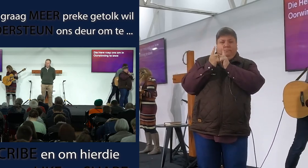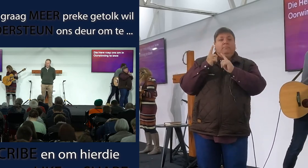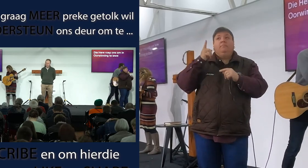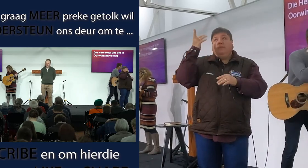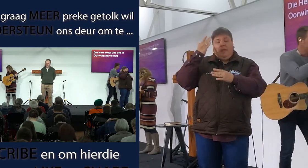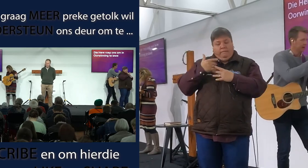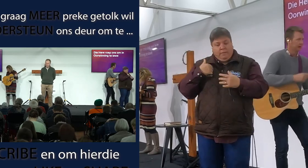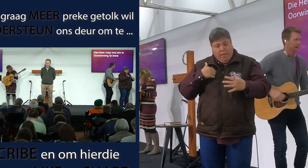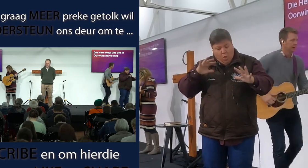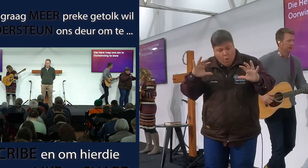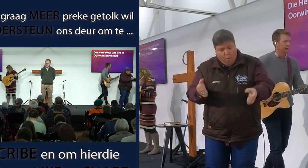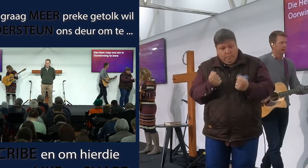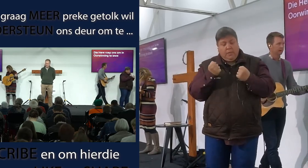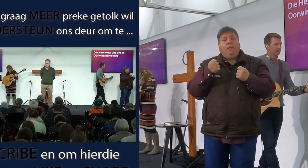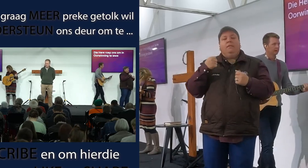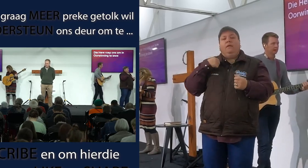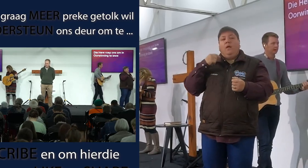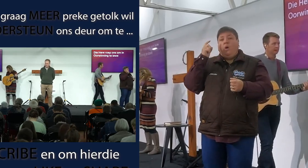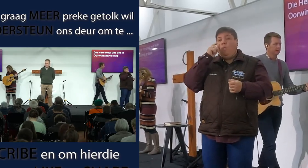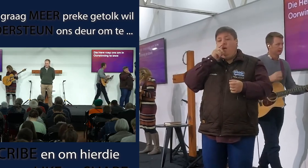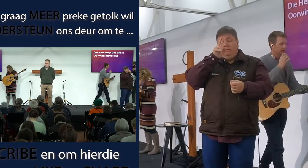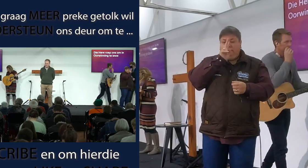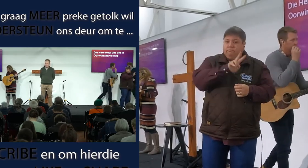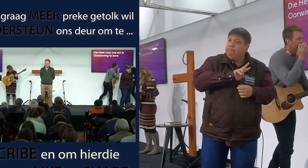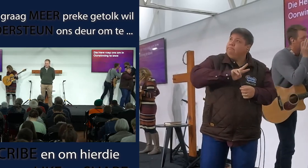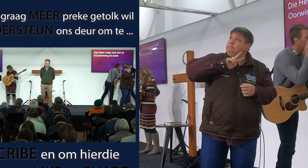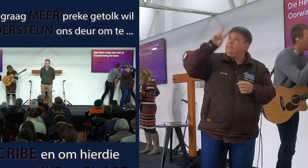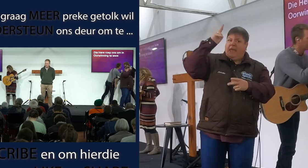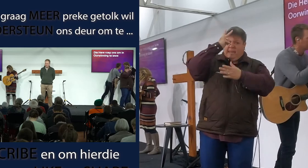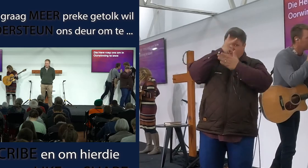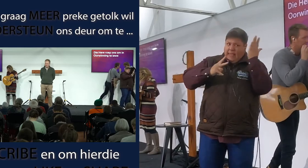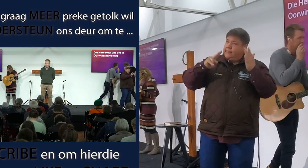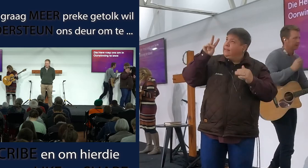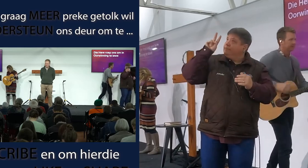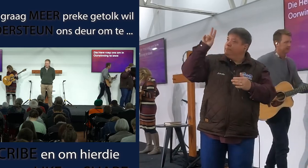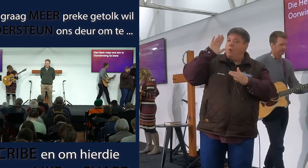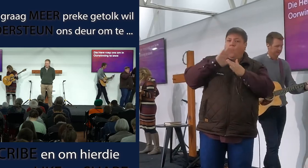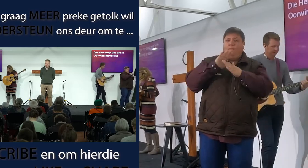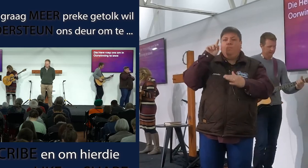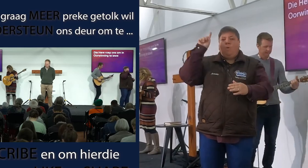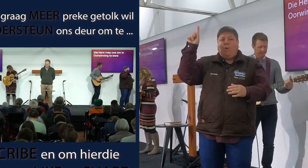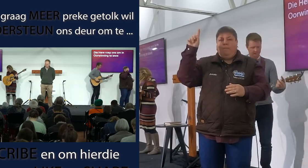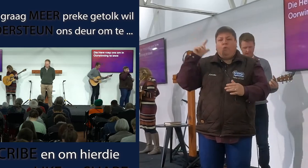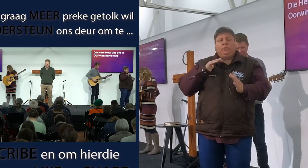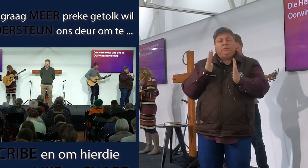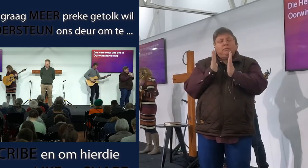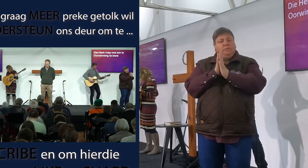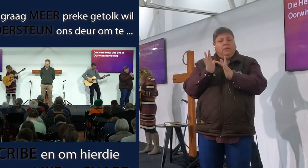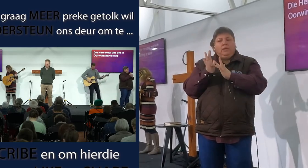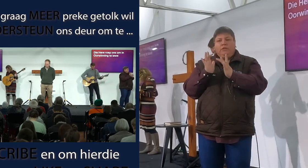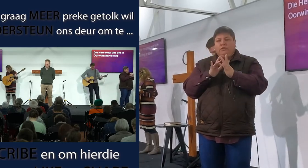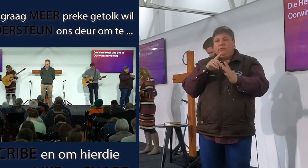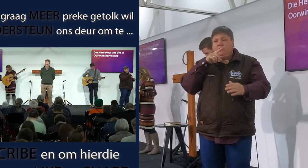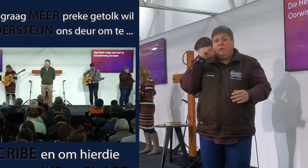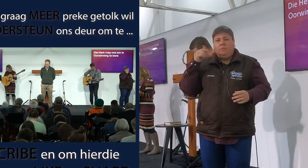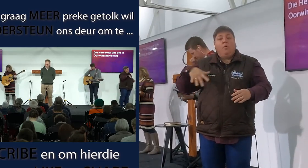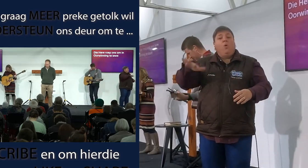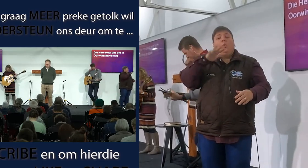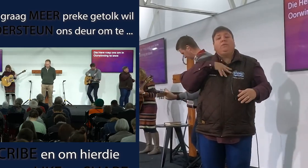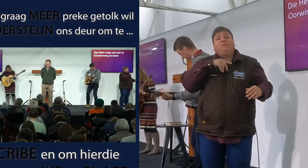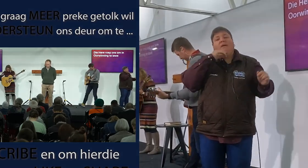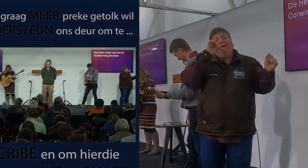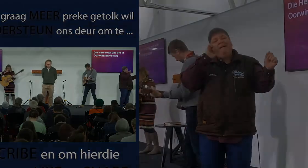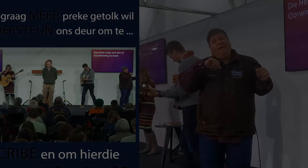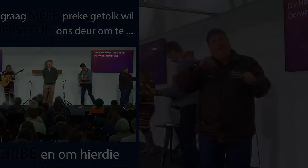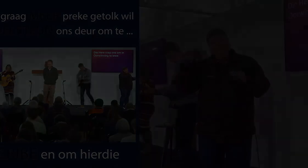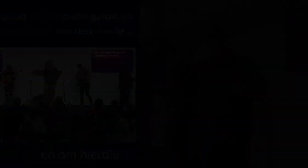kom optel, en ons oog terugplaas op die Heere Jezus nie. Ons bid het in Jezus na. En die kinders van Heere sê,